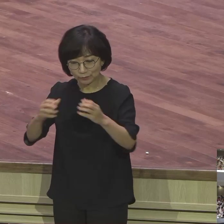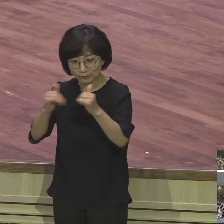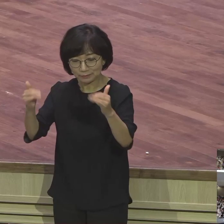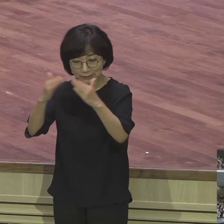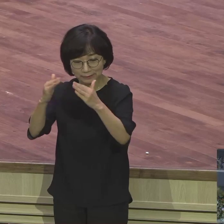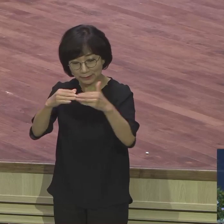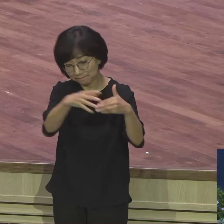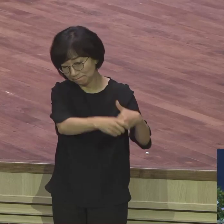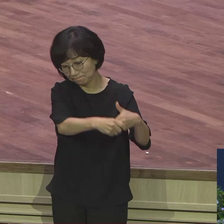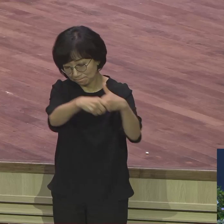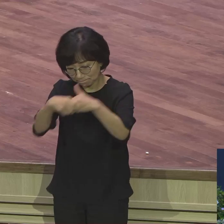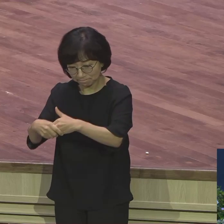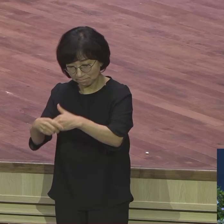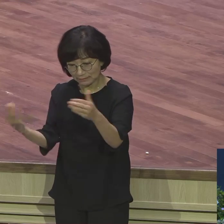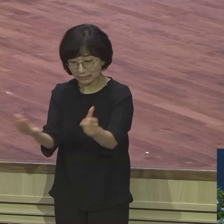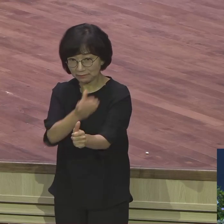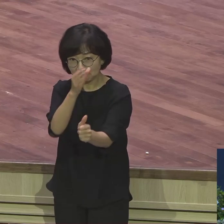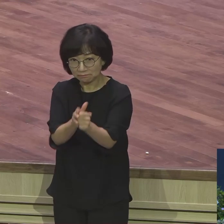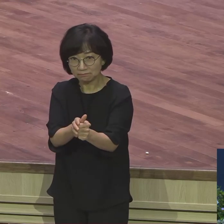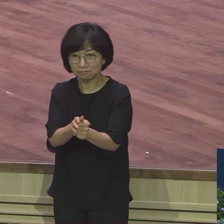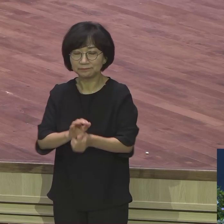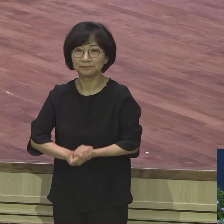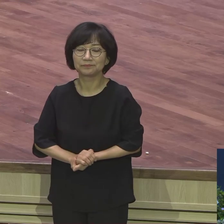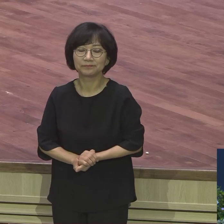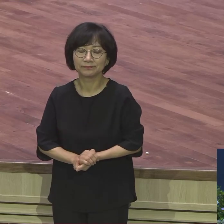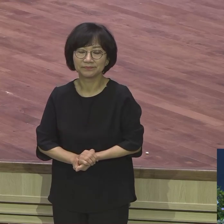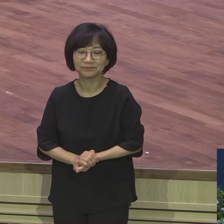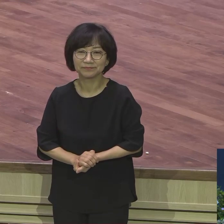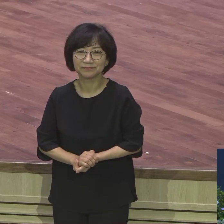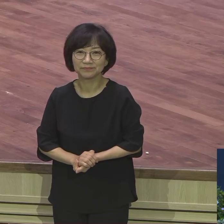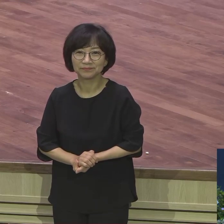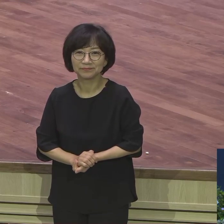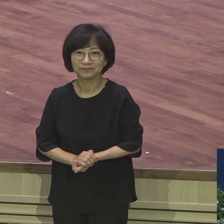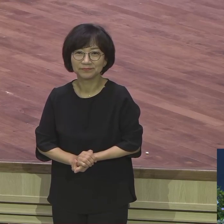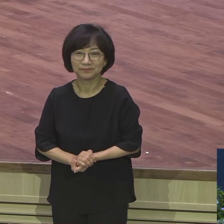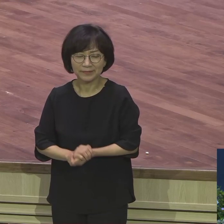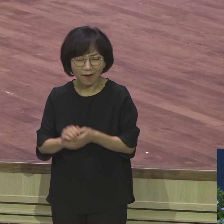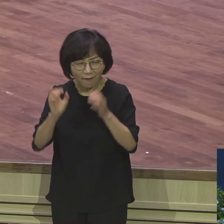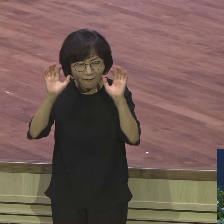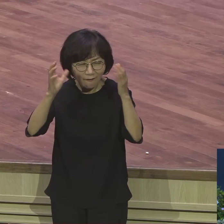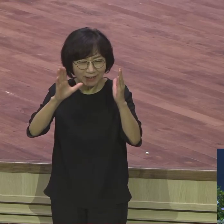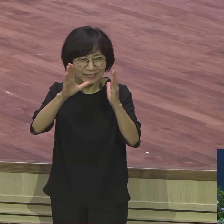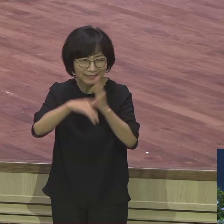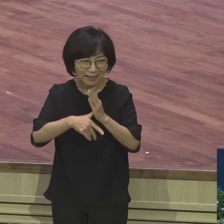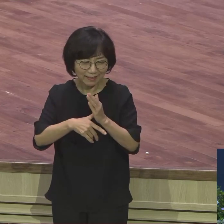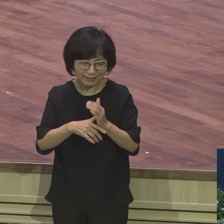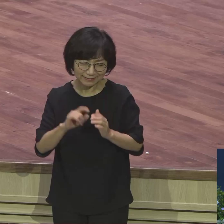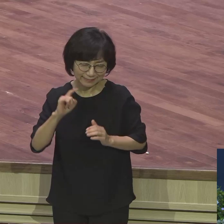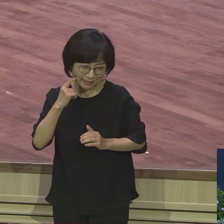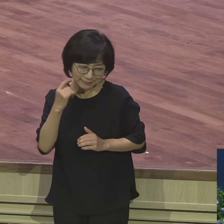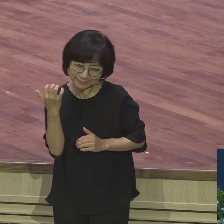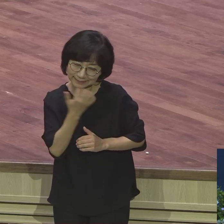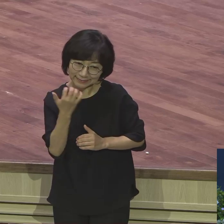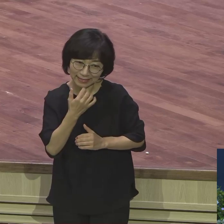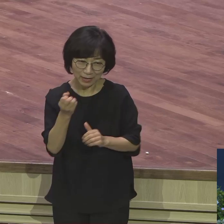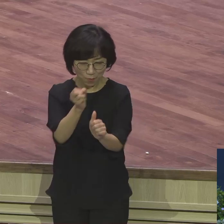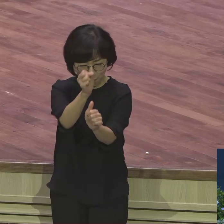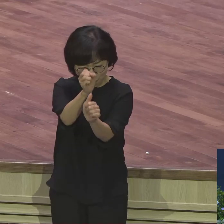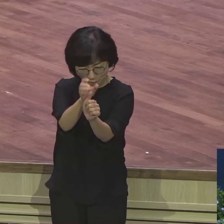화려한 채색 옷을 입고 음친하로 살던 이 요셉이 하루아침에 그냥말로